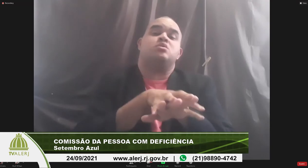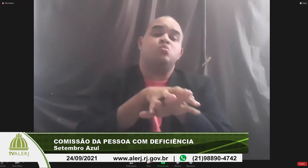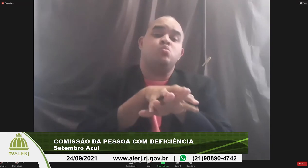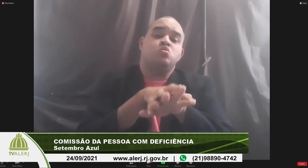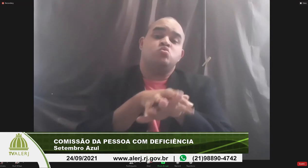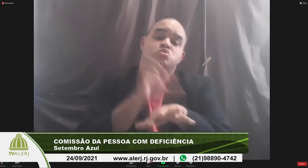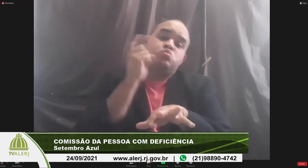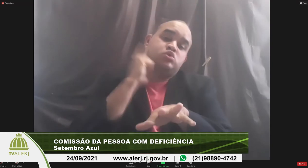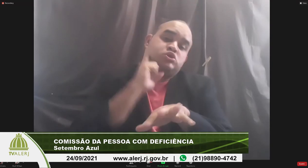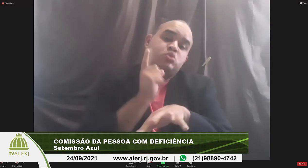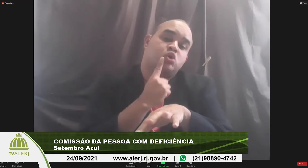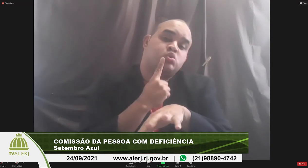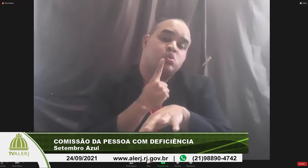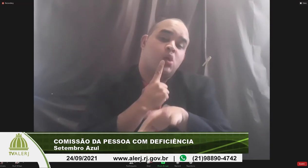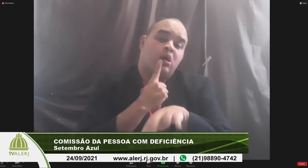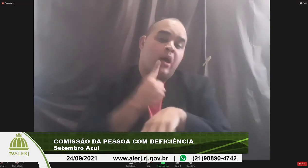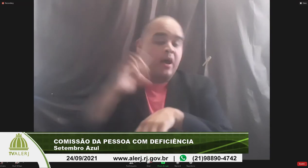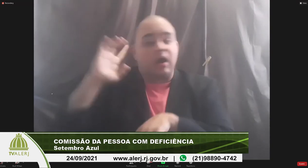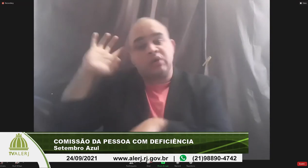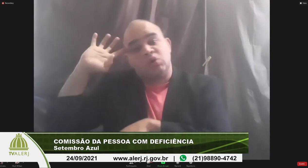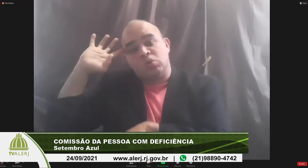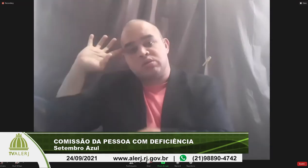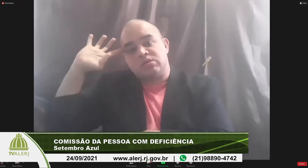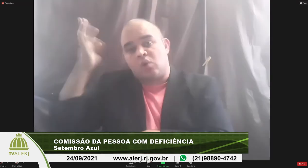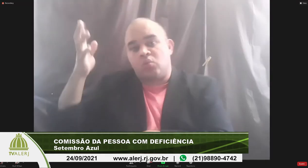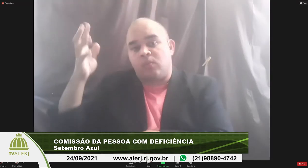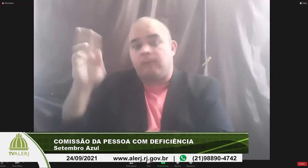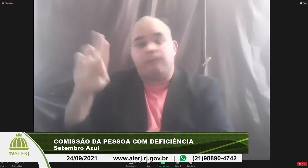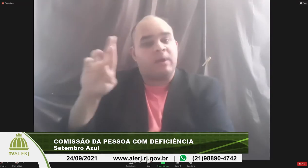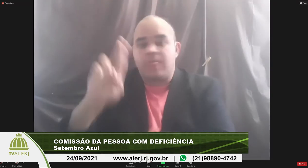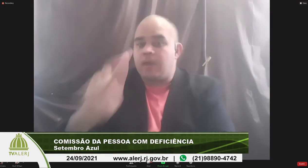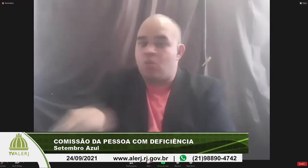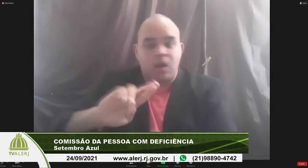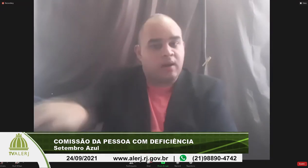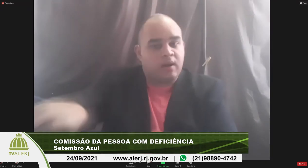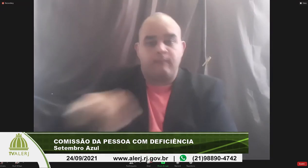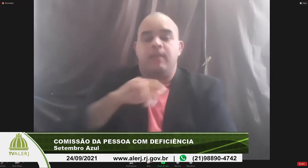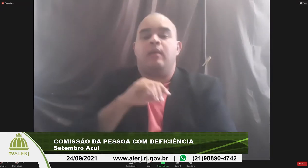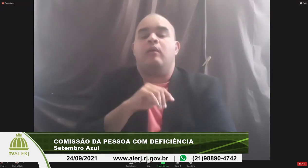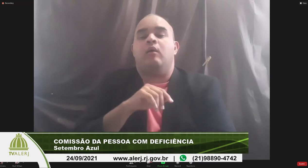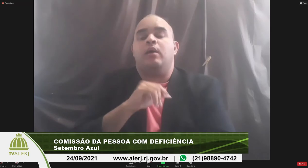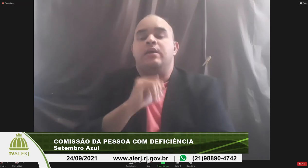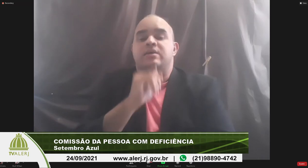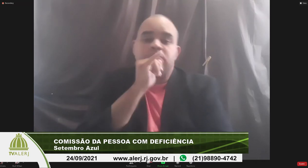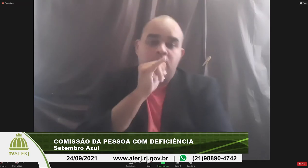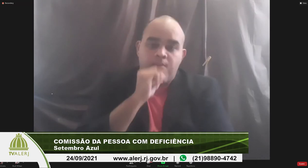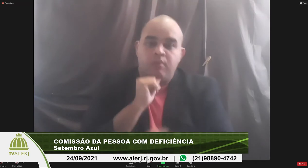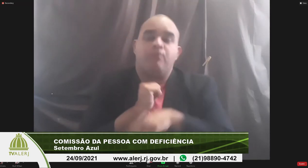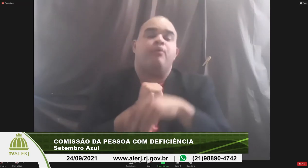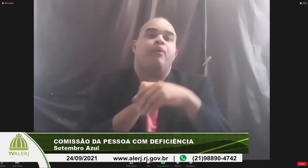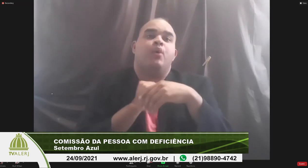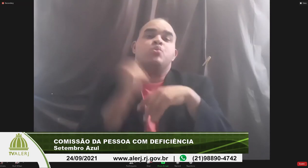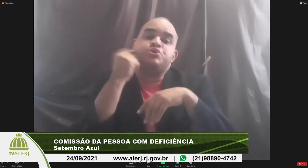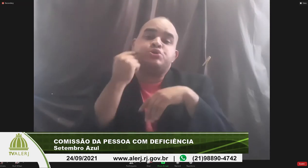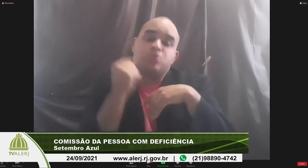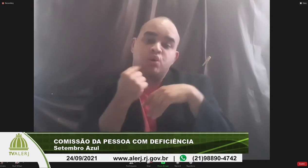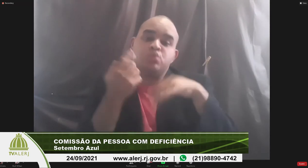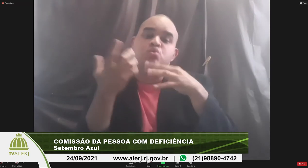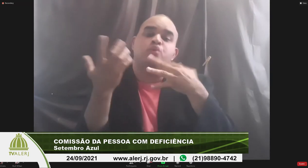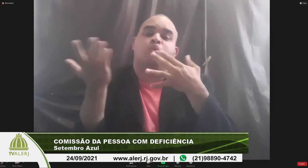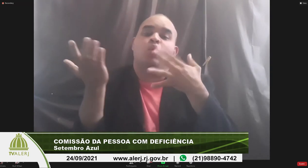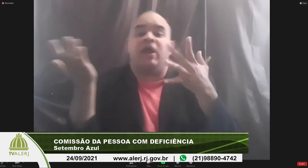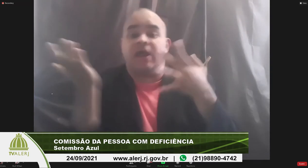inclusão de um surdo é a solução mas não é exemplo o